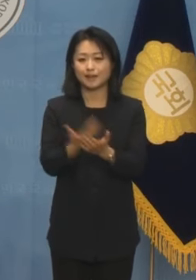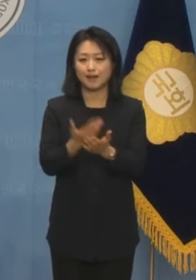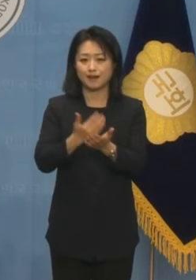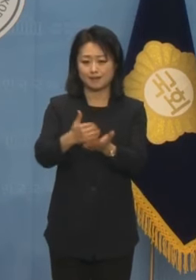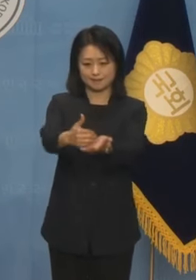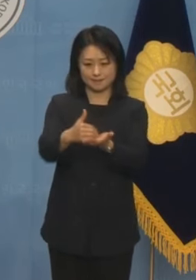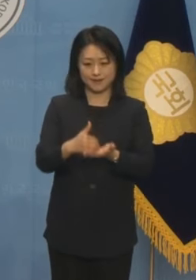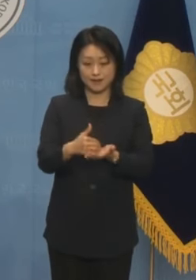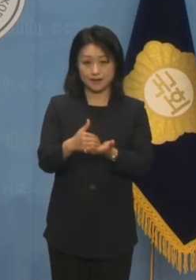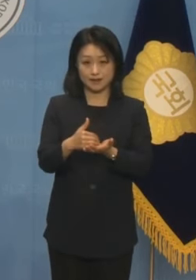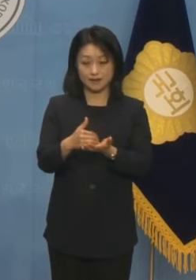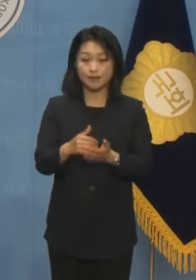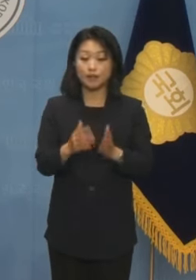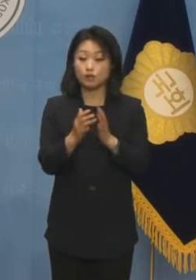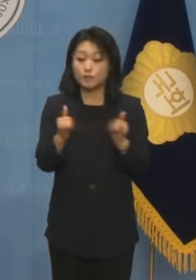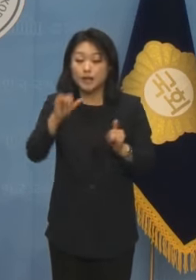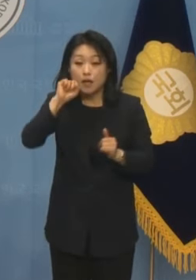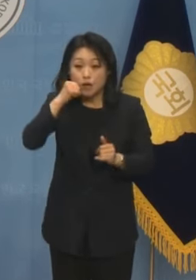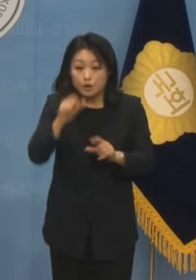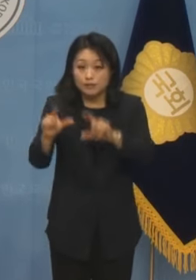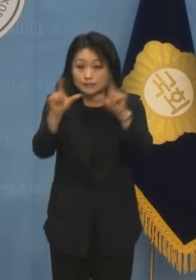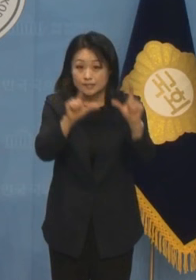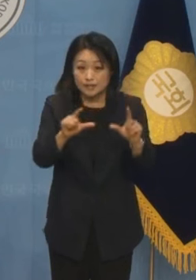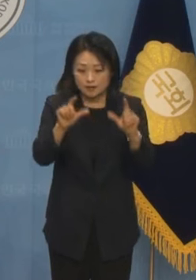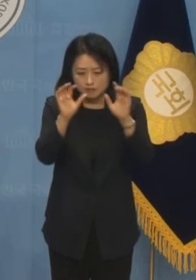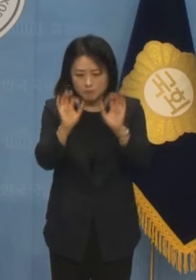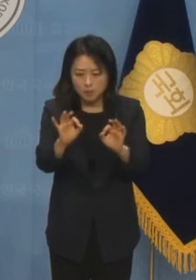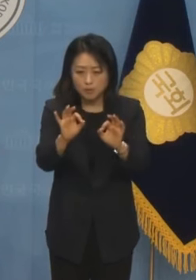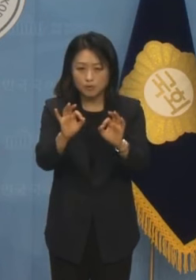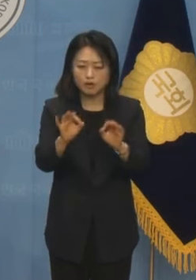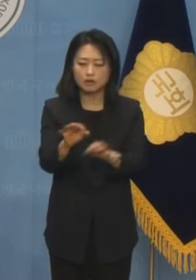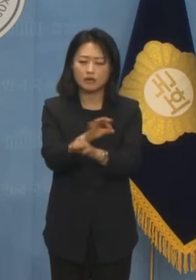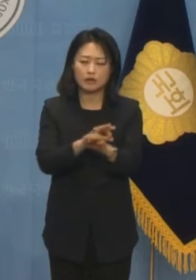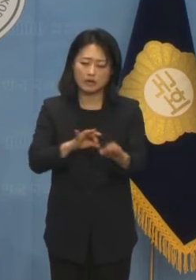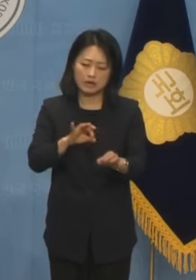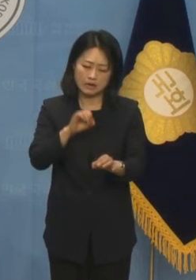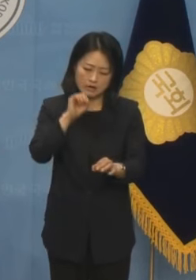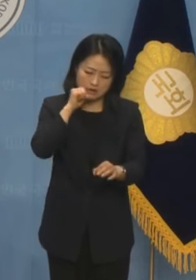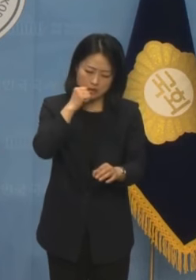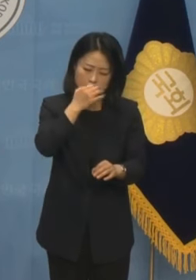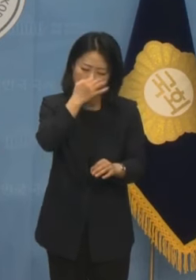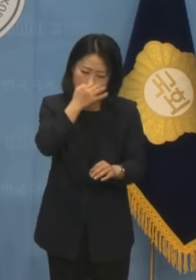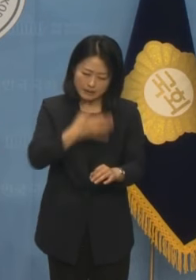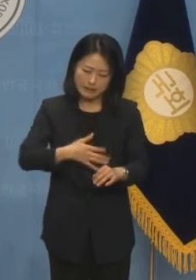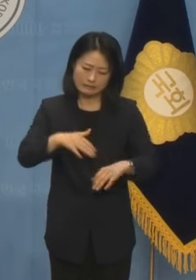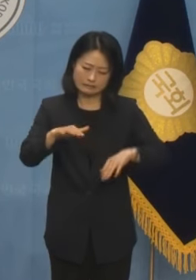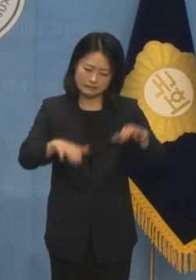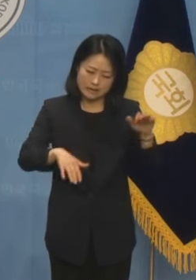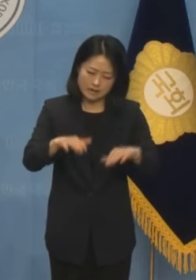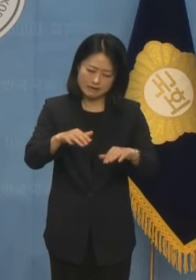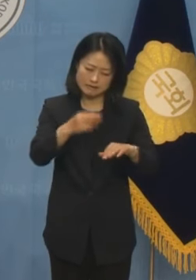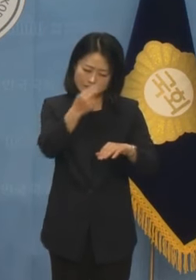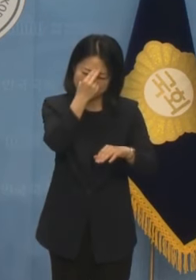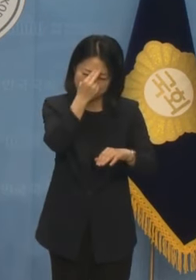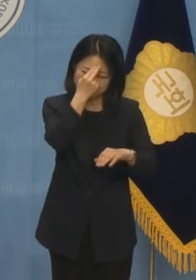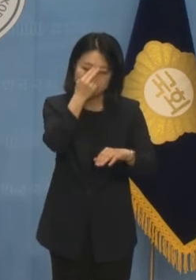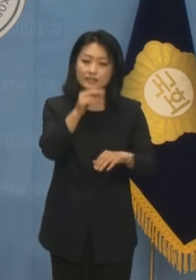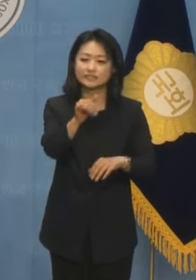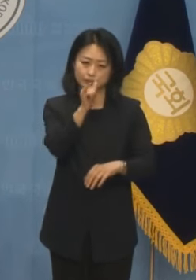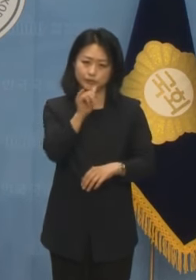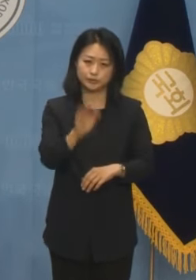국회의 국민의 어려운 삶은 불합리한 경제적 불평등과 불균형적 발전에 기인합니다.